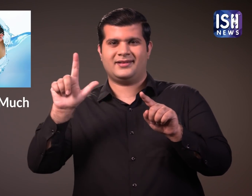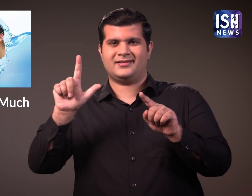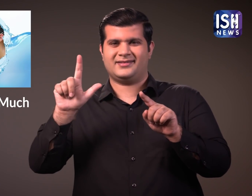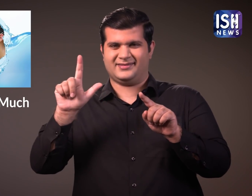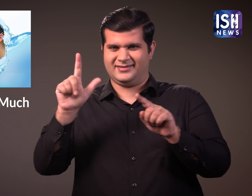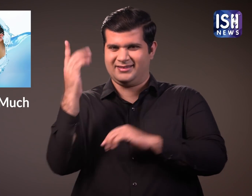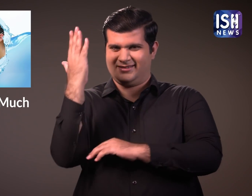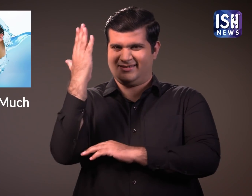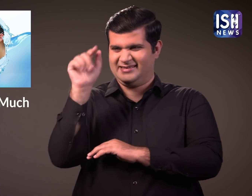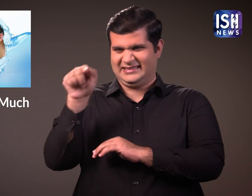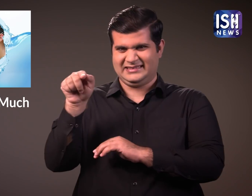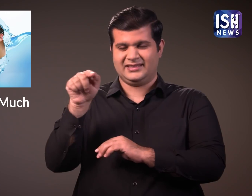मिली लीटर पानी पी सकते है